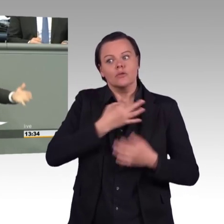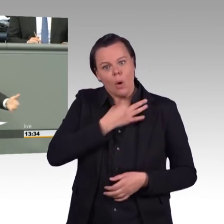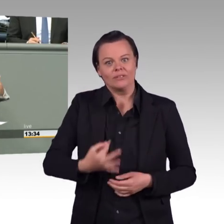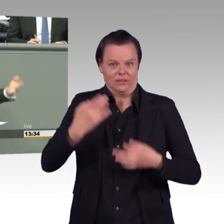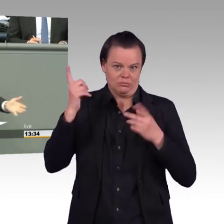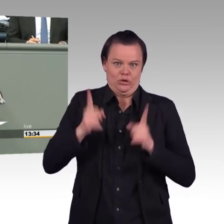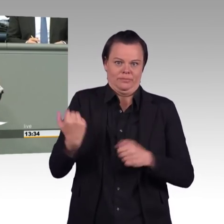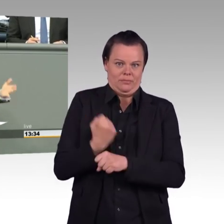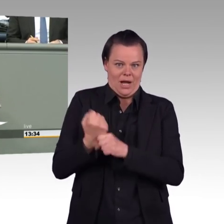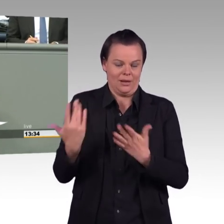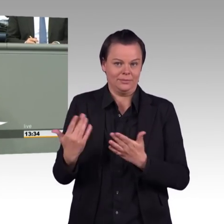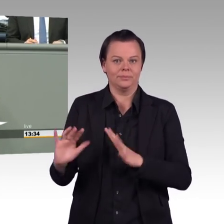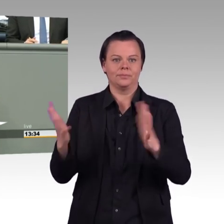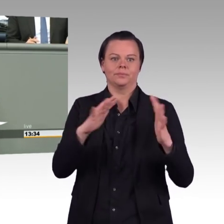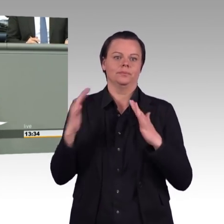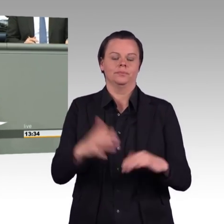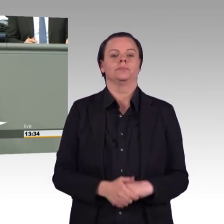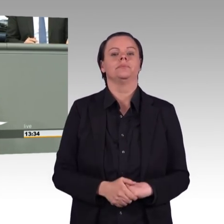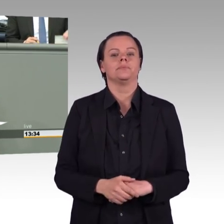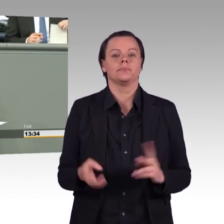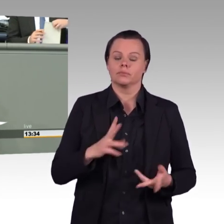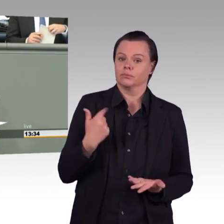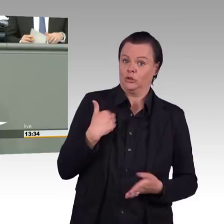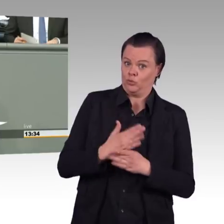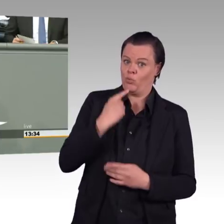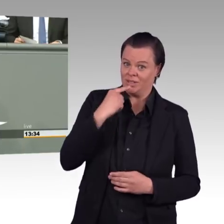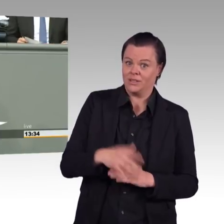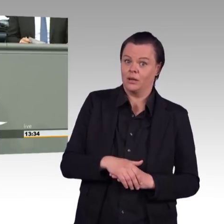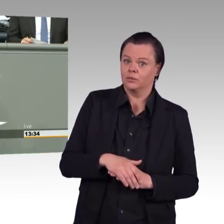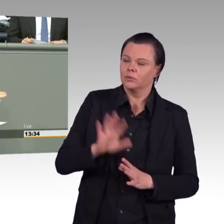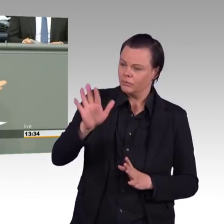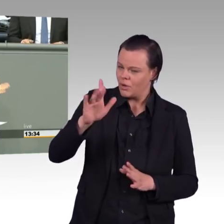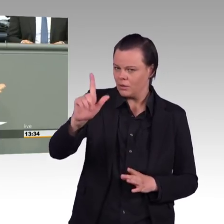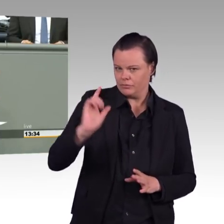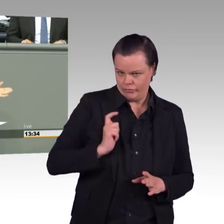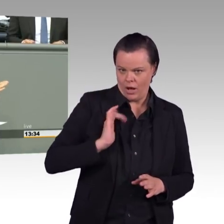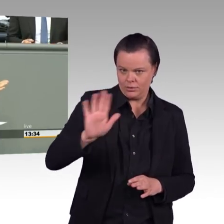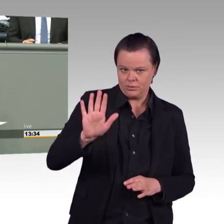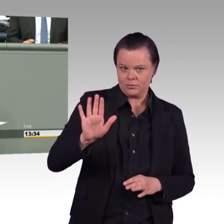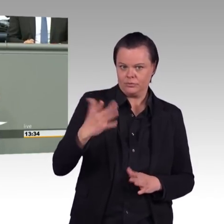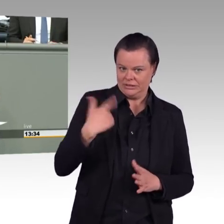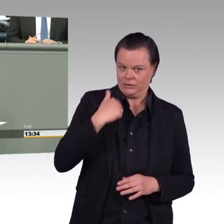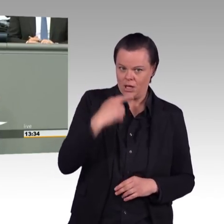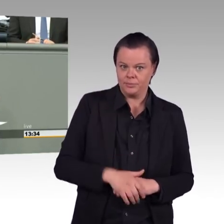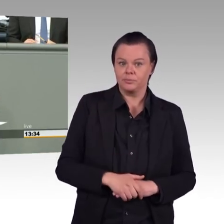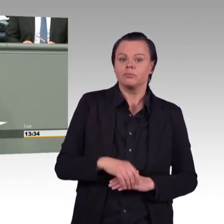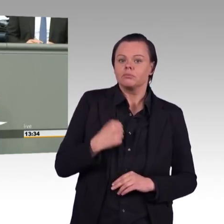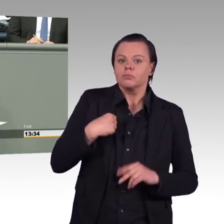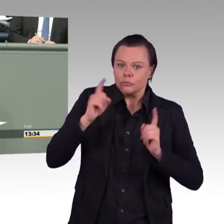die Wirtschaft, die Verbraucher, dass die also versorgungssicher, dass sie also versorgt werden. Das ist der Punkt. Und jetzt komme ich nochmal